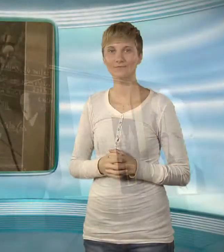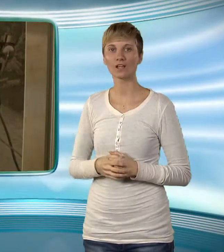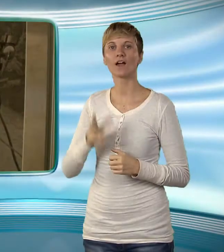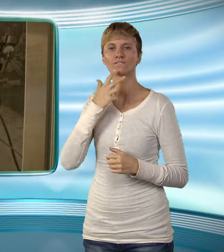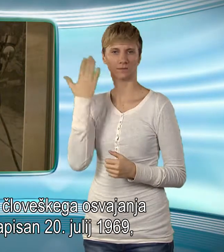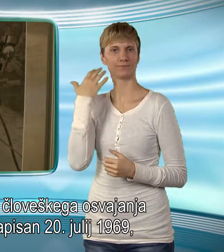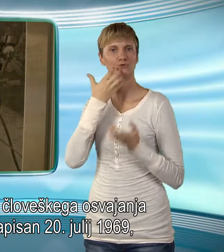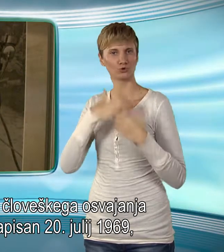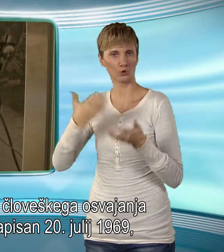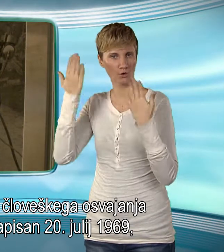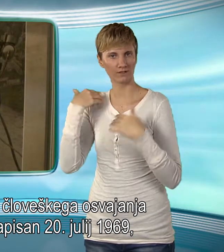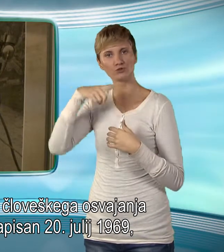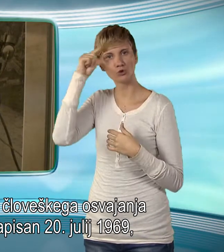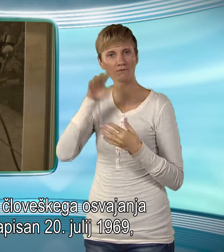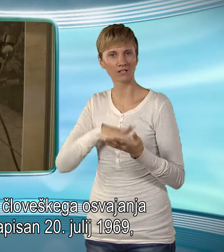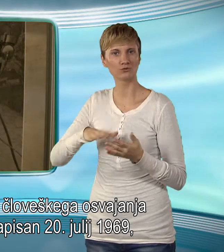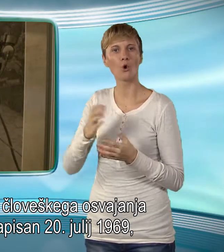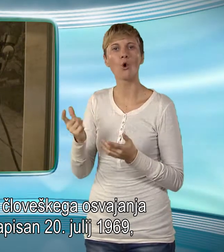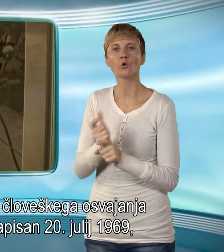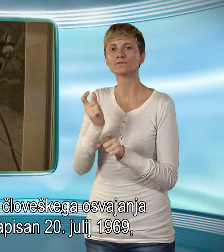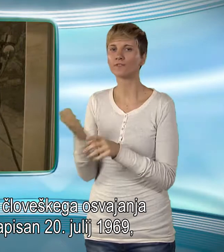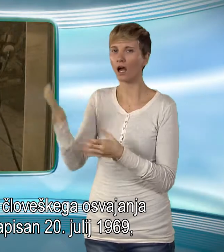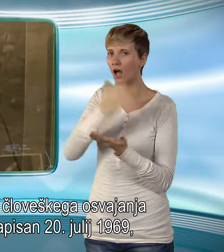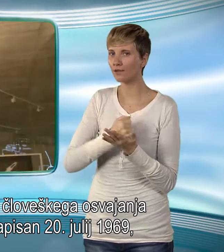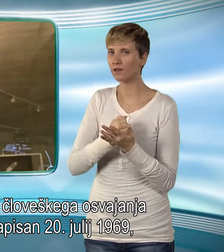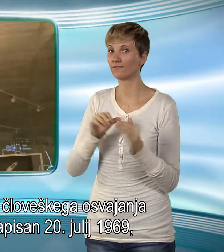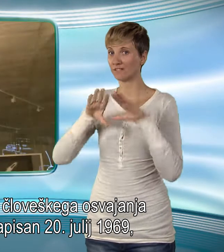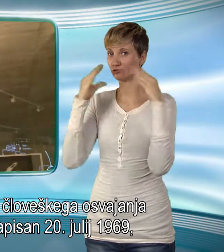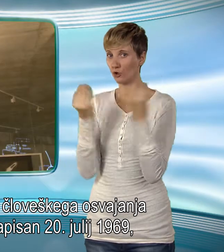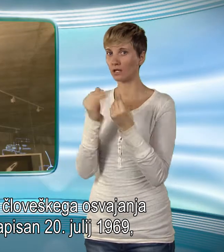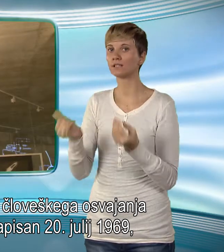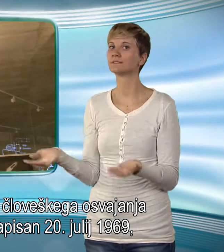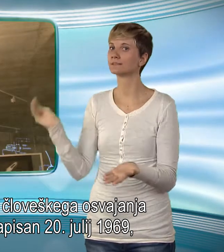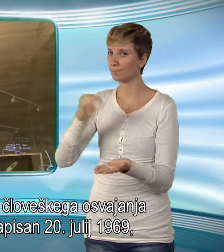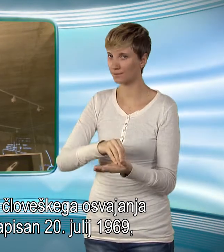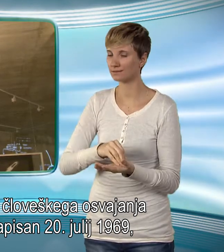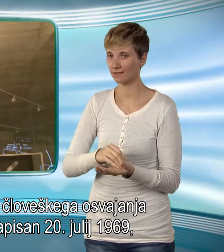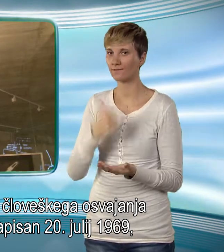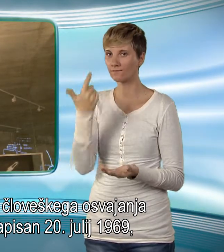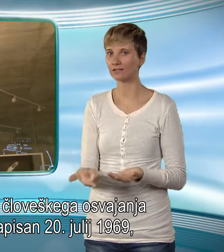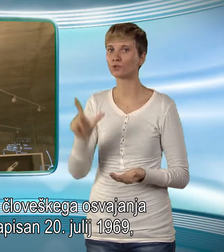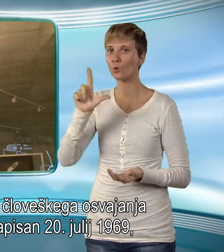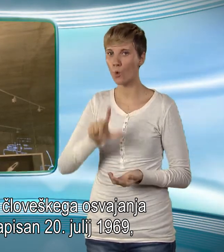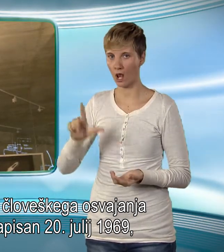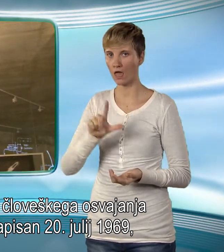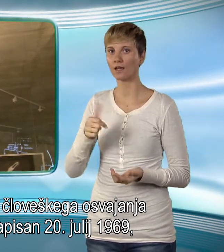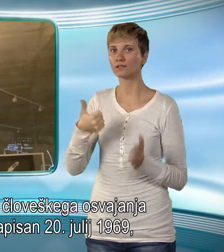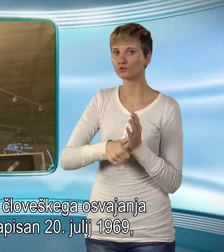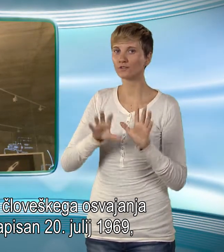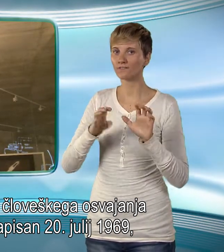Vzgodovino človeškega osvajanja vesolja je zapisan 20. juli 1969, ko je na